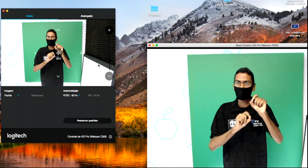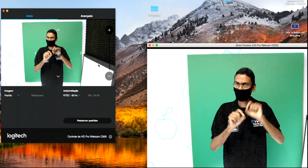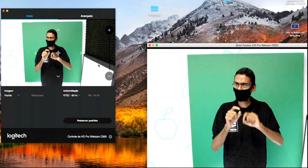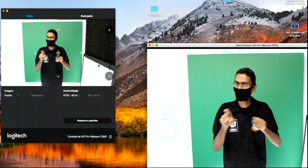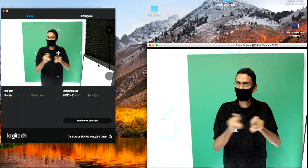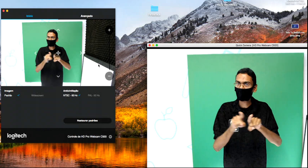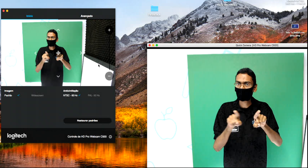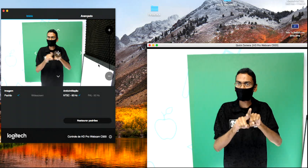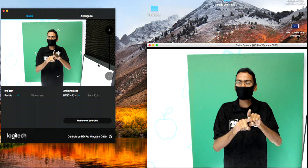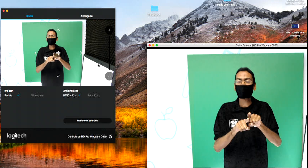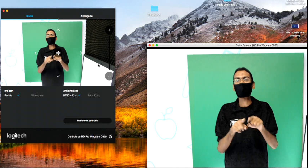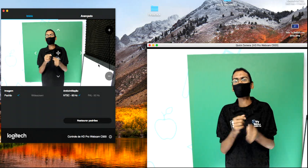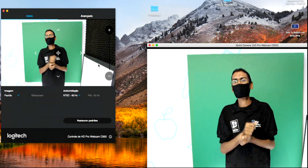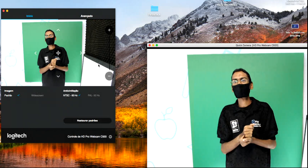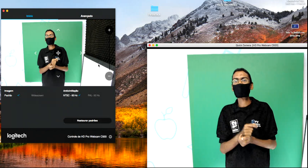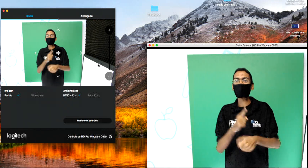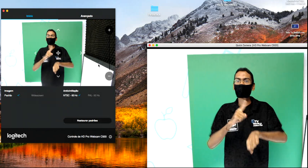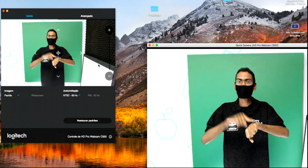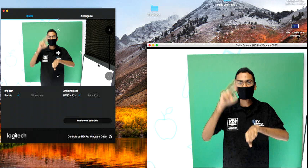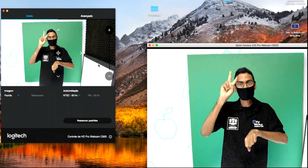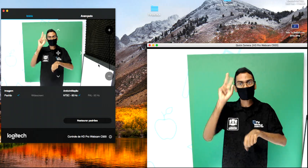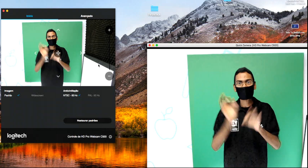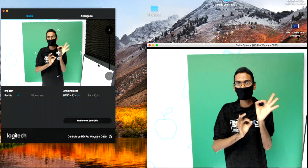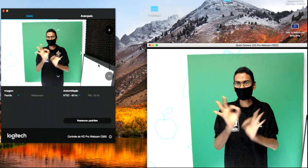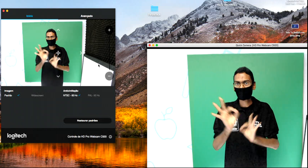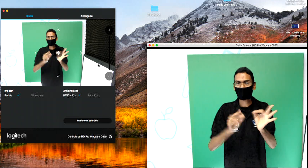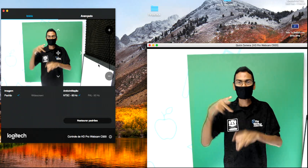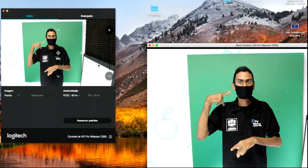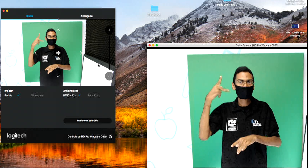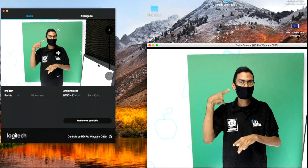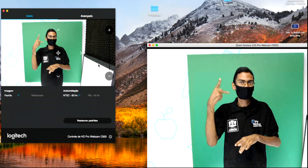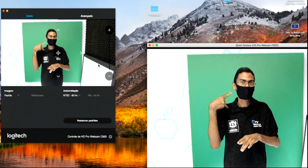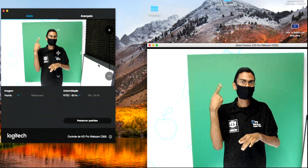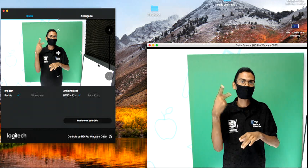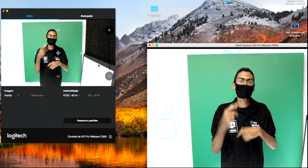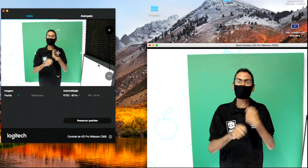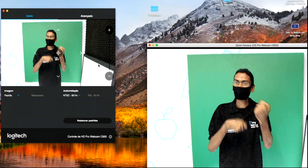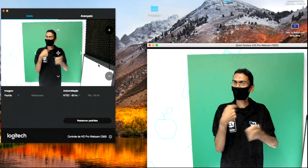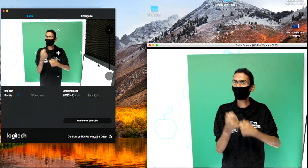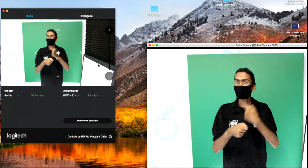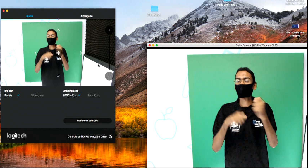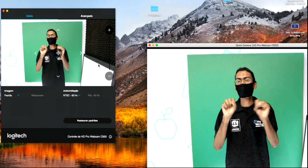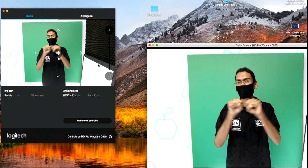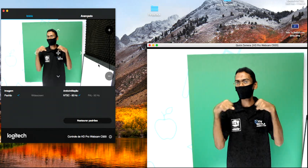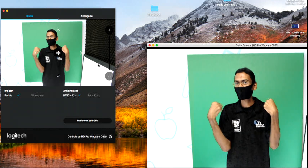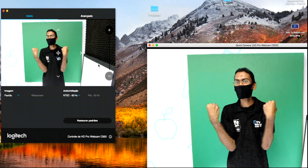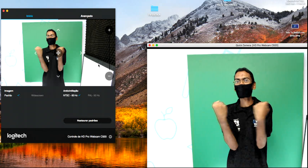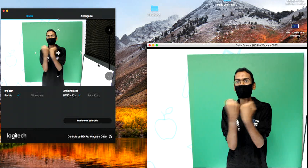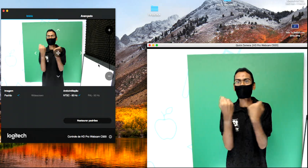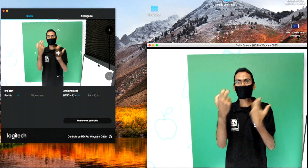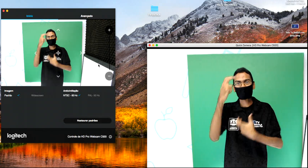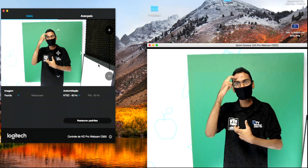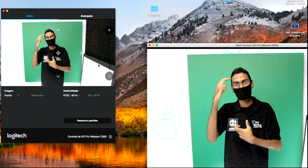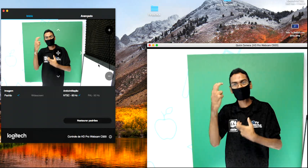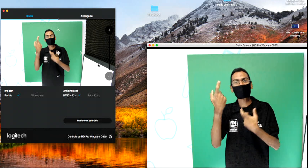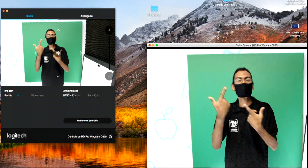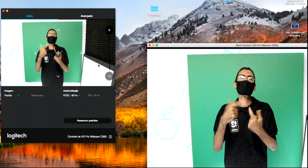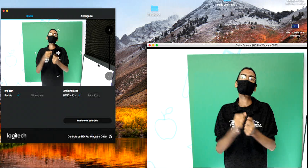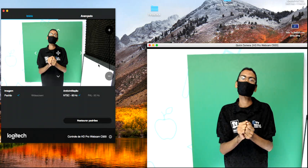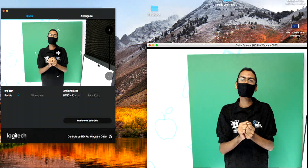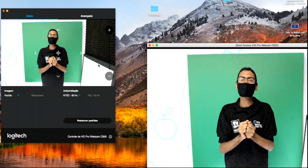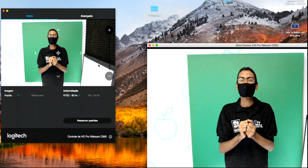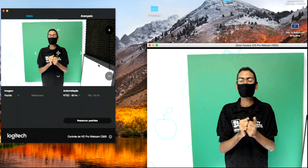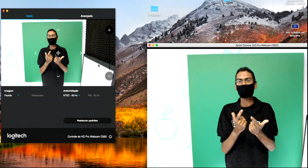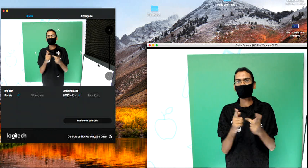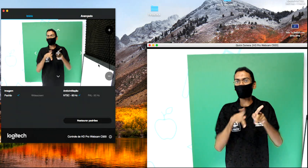marcam diferentes formas de organização política, econômica, social e cultural das civilizações e